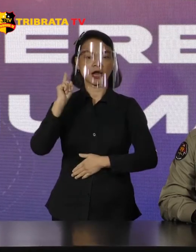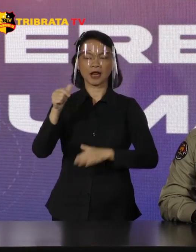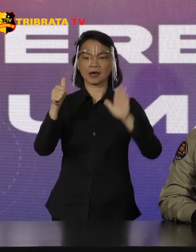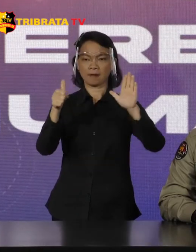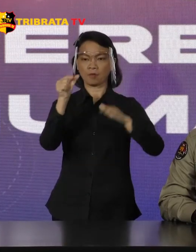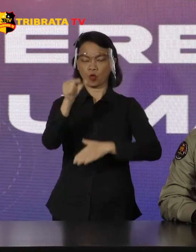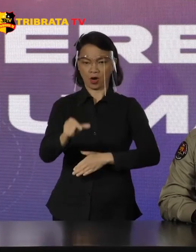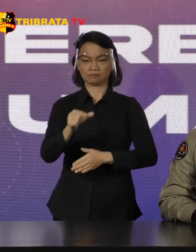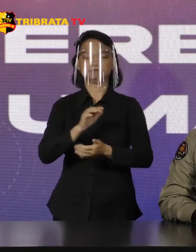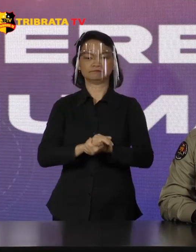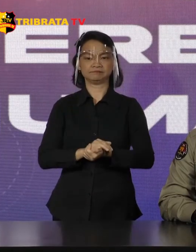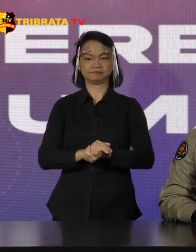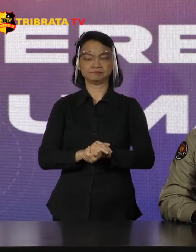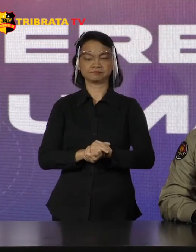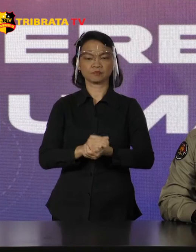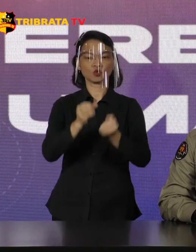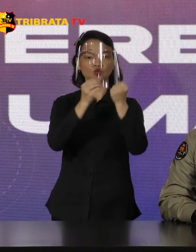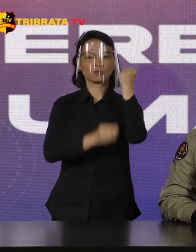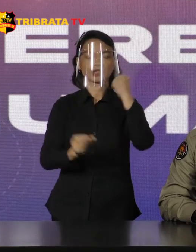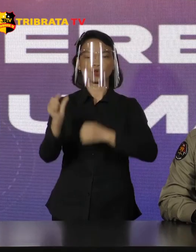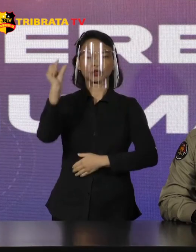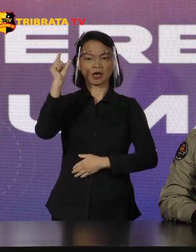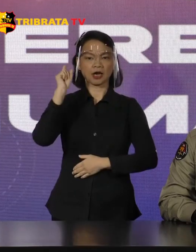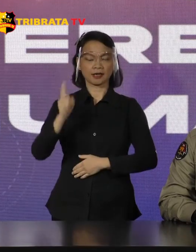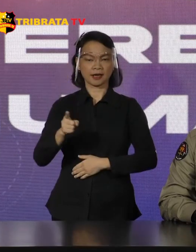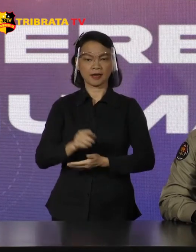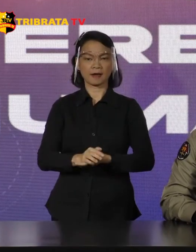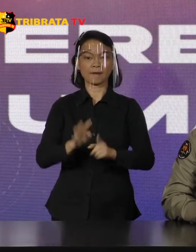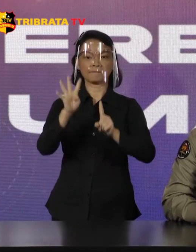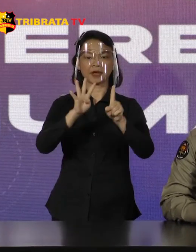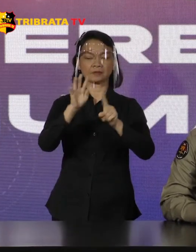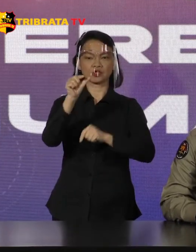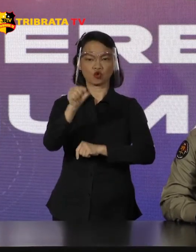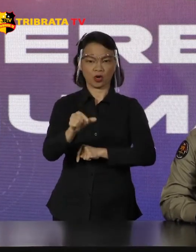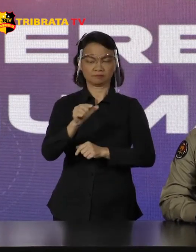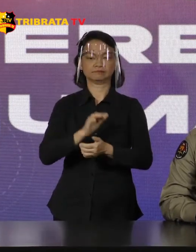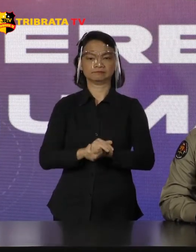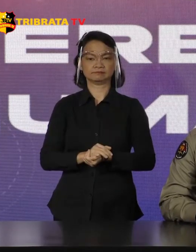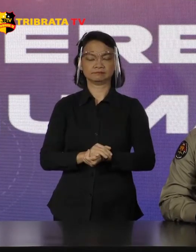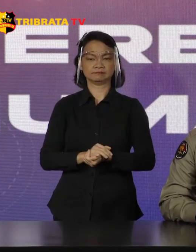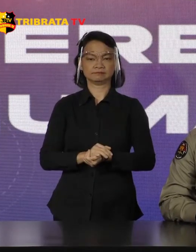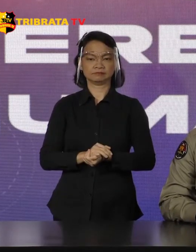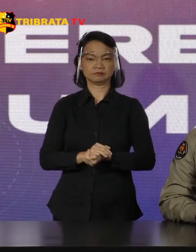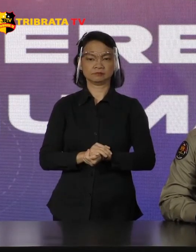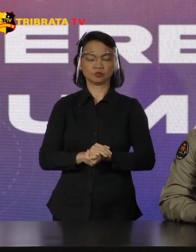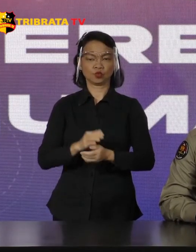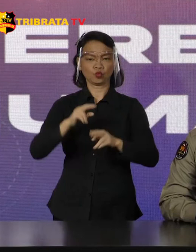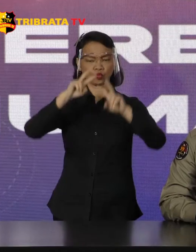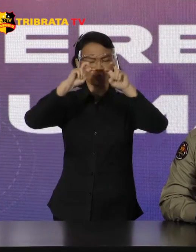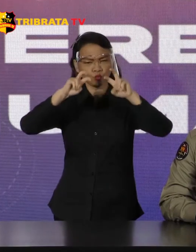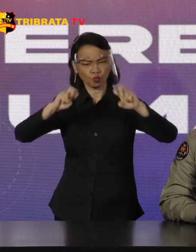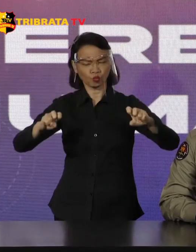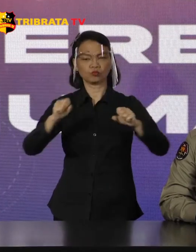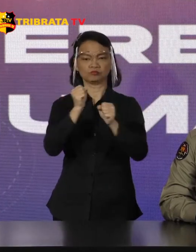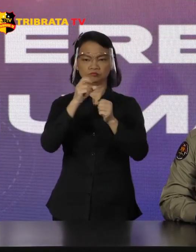Kemudian di Sumatera Utara itu ada 14 Kemudian tetap dikembangkan Dan